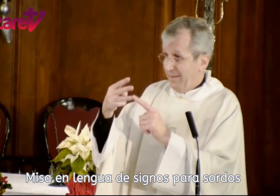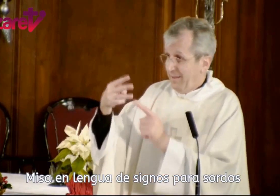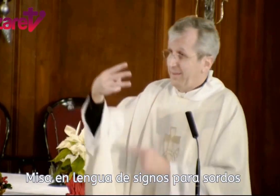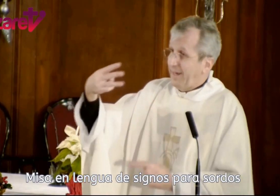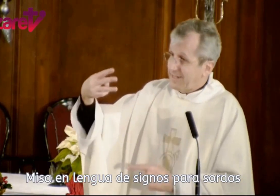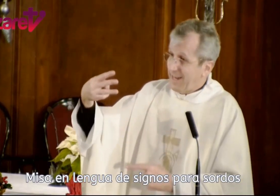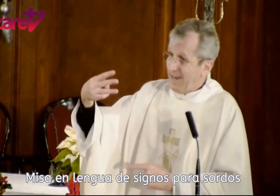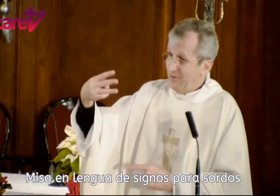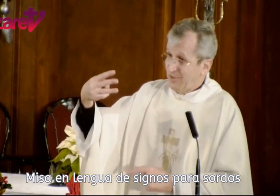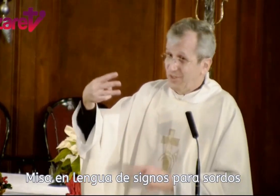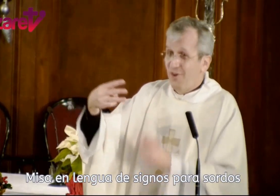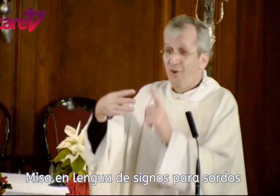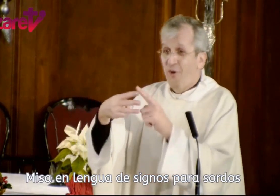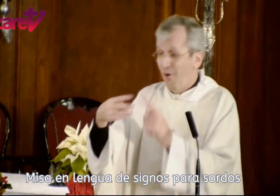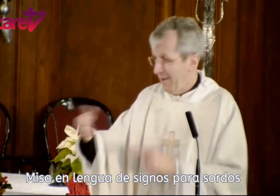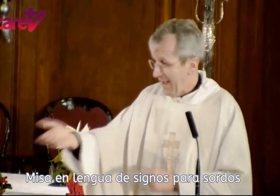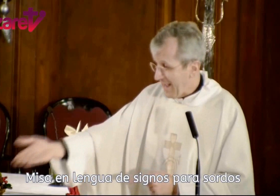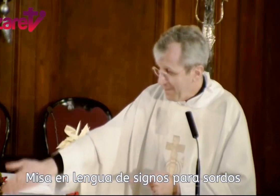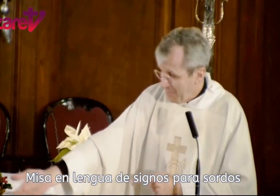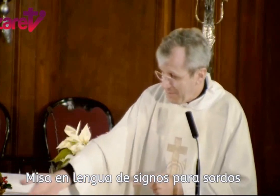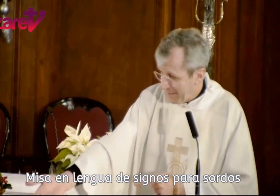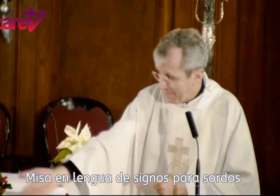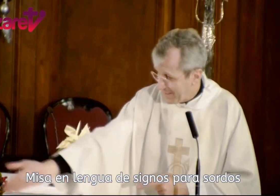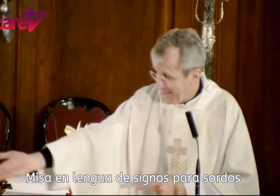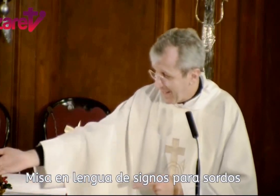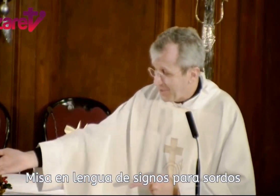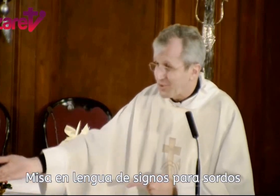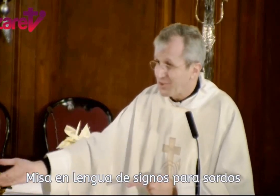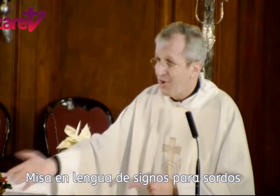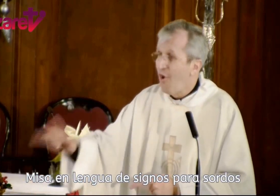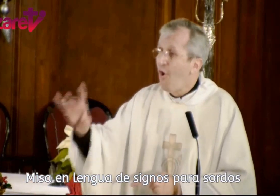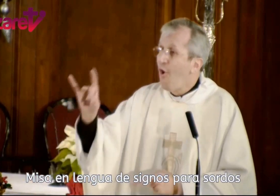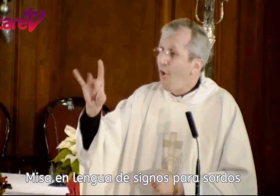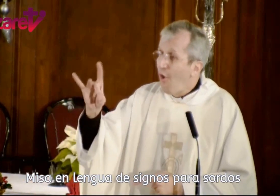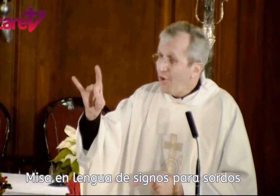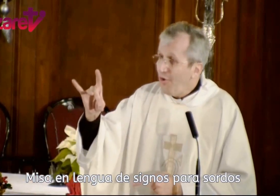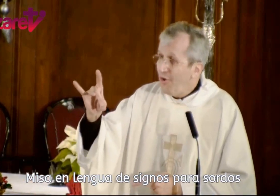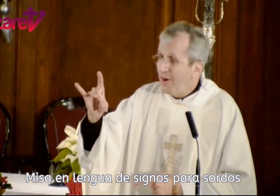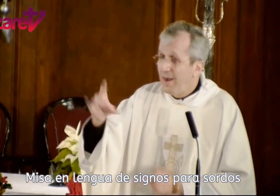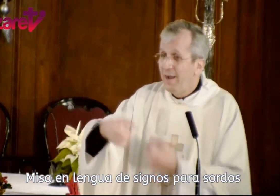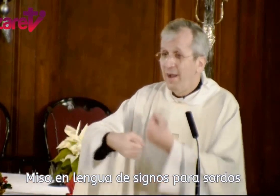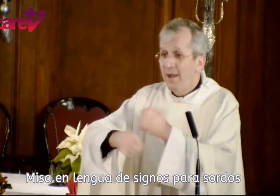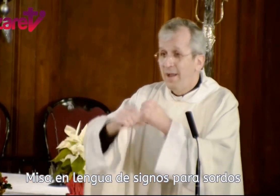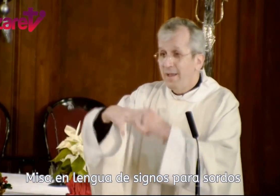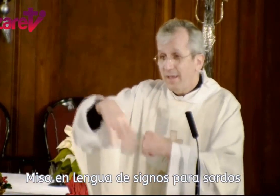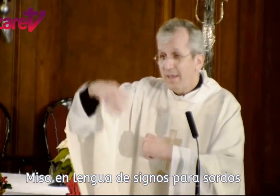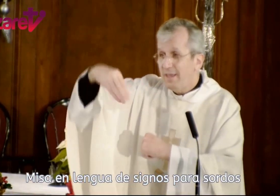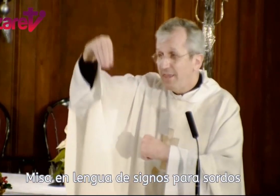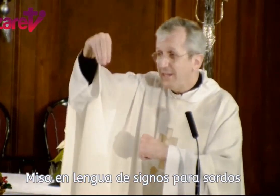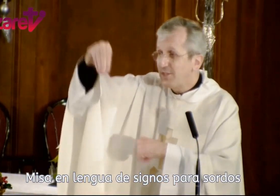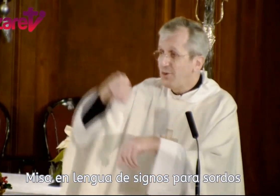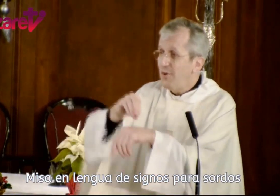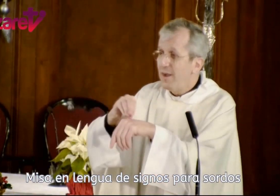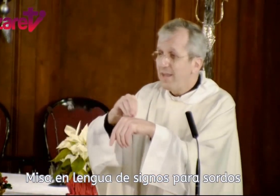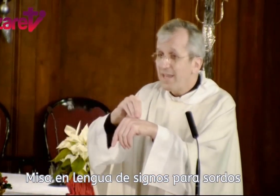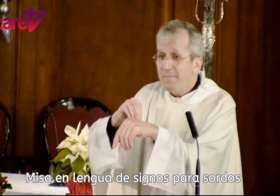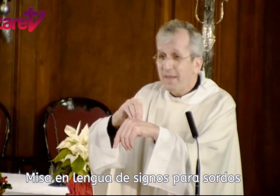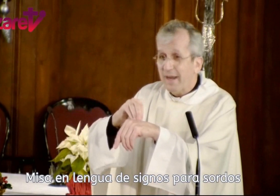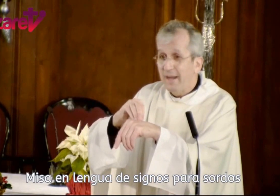tres regalos aquí muy bien representados, oro, incienso y mirra,